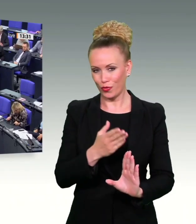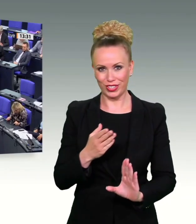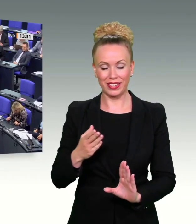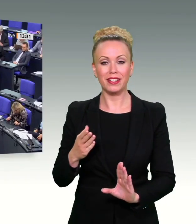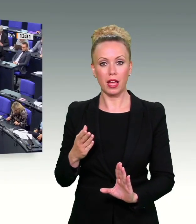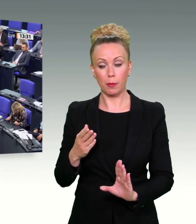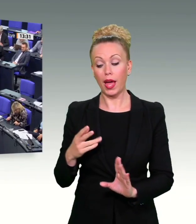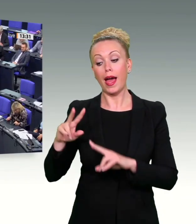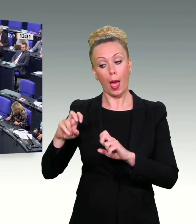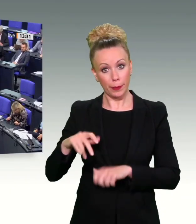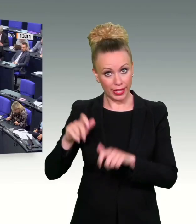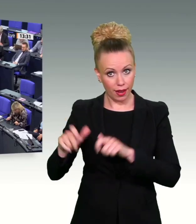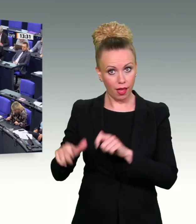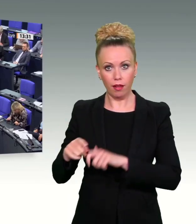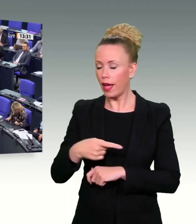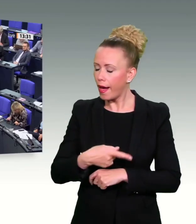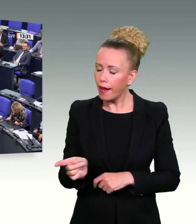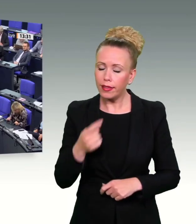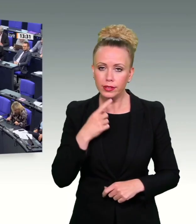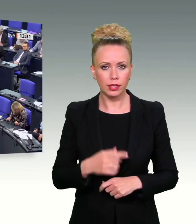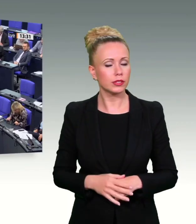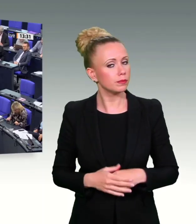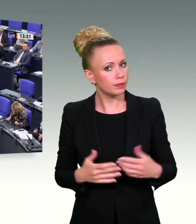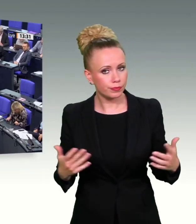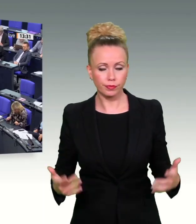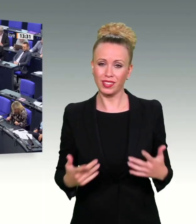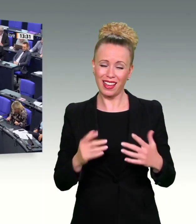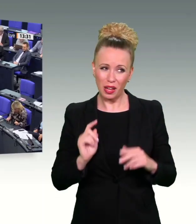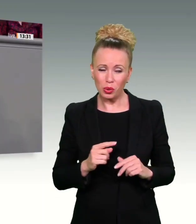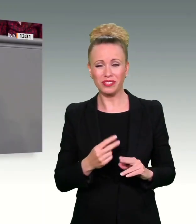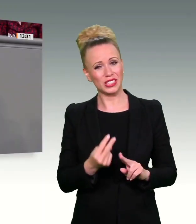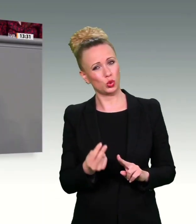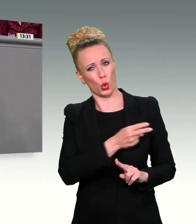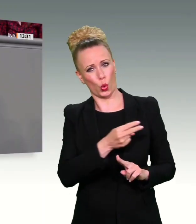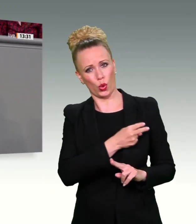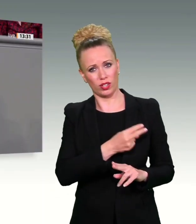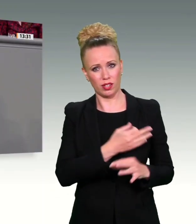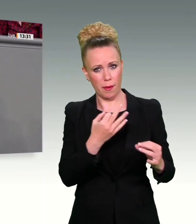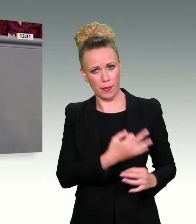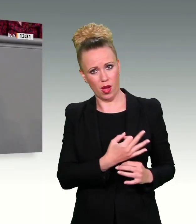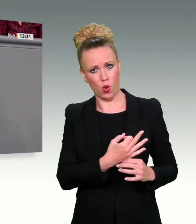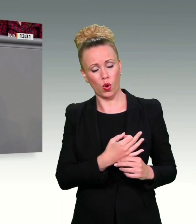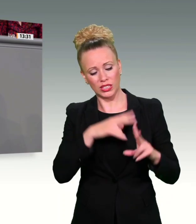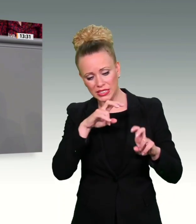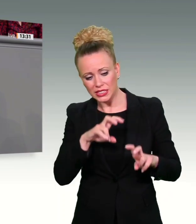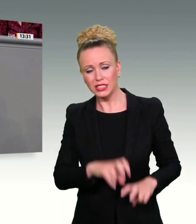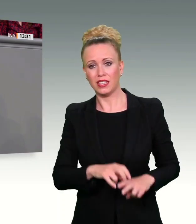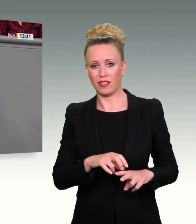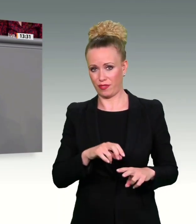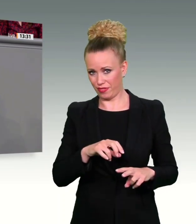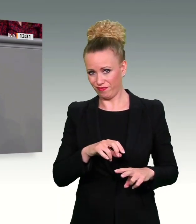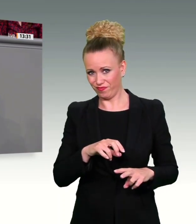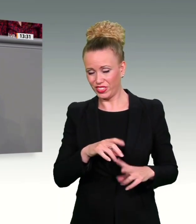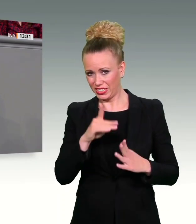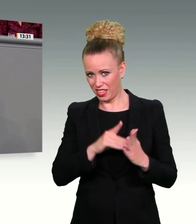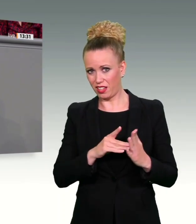Ermittlerinnen und Ermittler sagen uns, dass wir auch für einen gewissen Zeitraum in die Vergangenheit diese anlasslose Datenspeicherung haben und dann